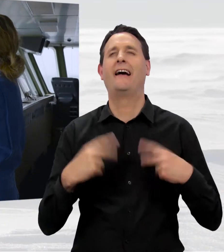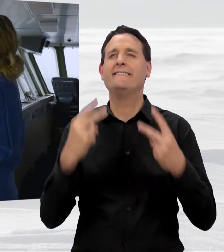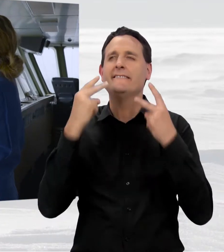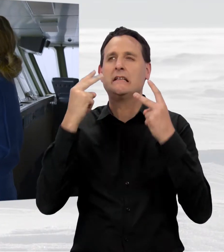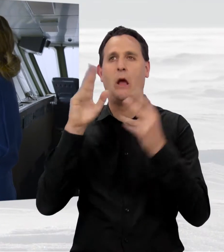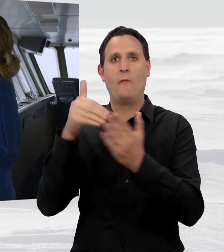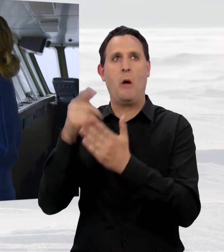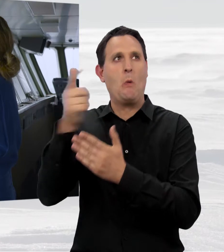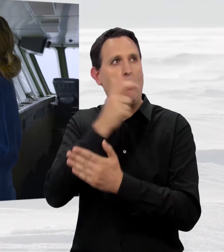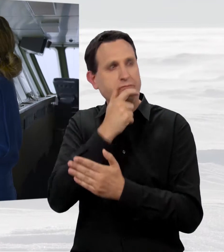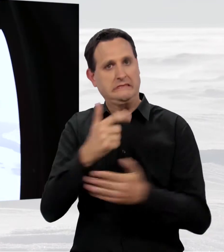Aufgabe gewaltig ist.